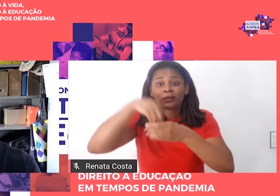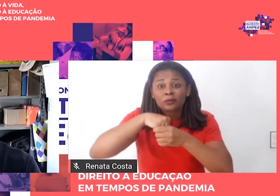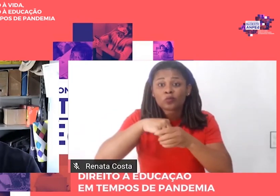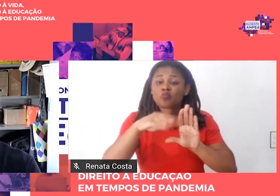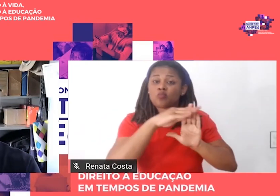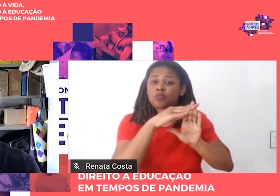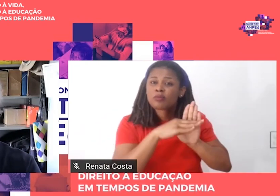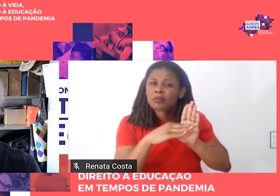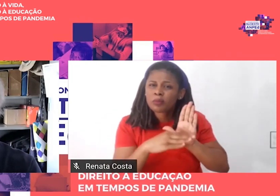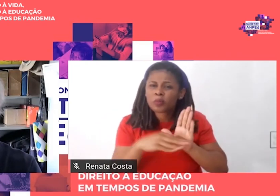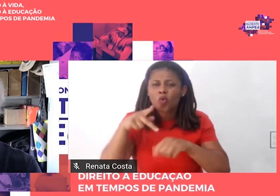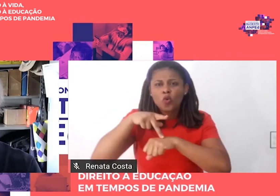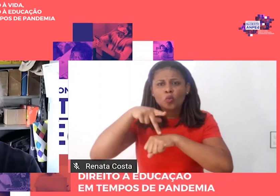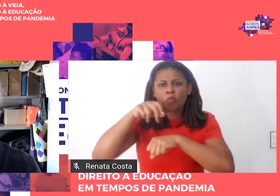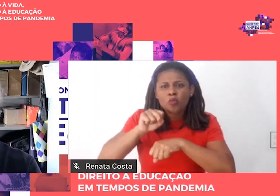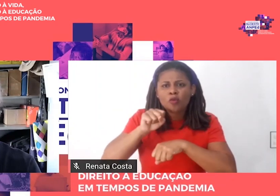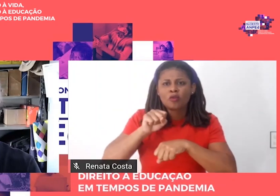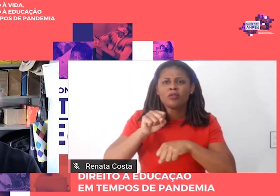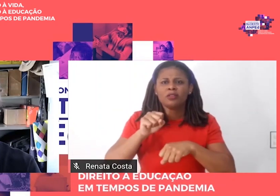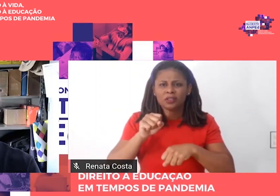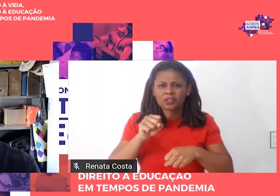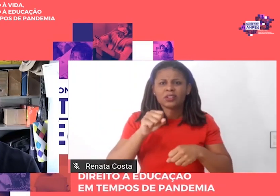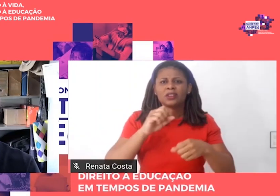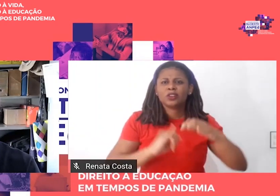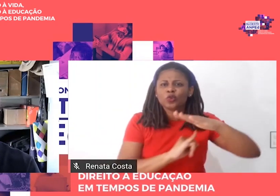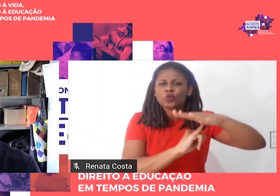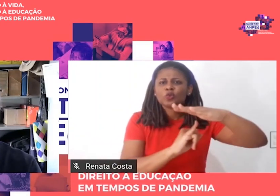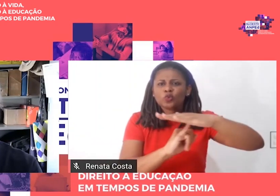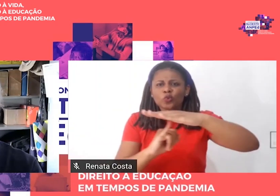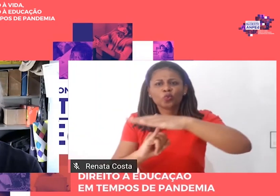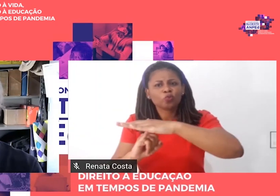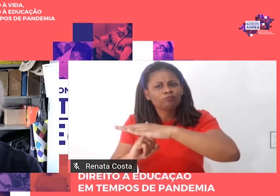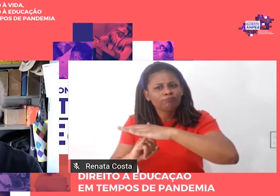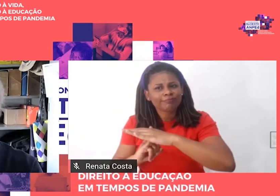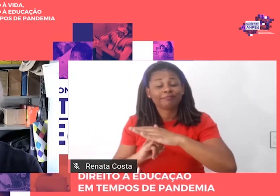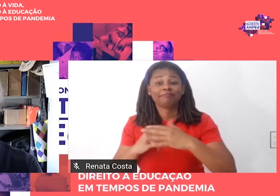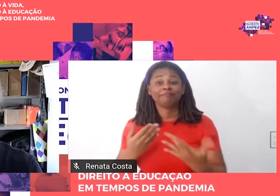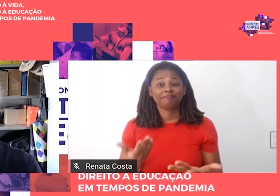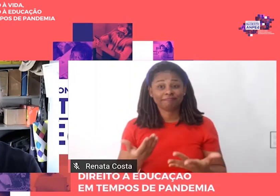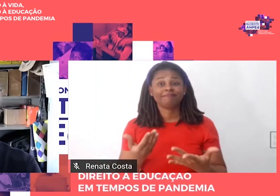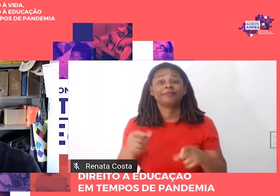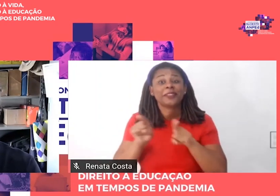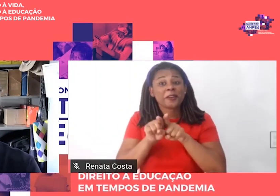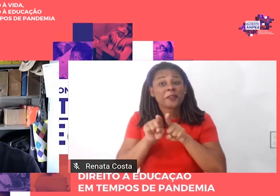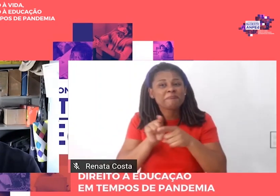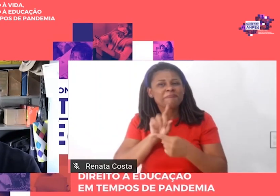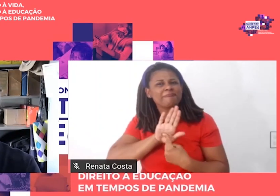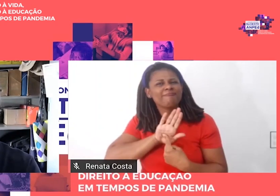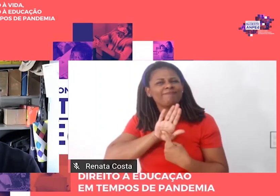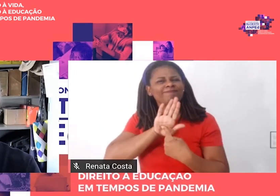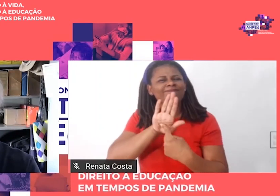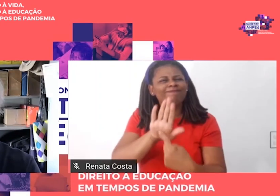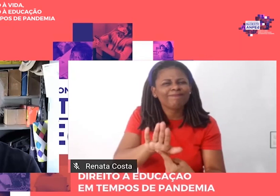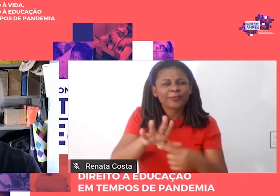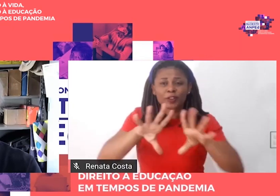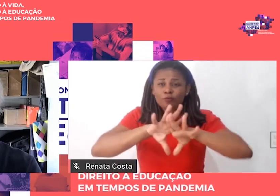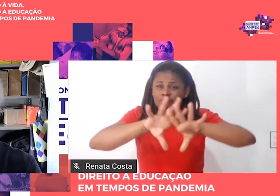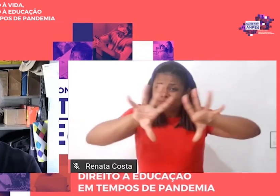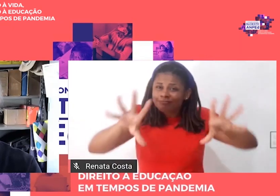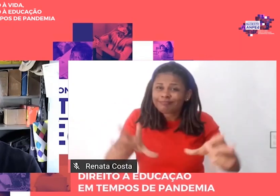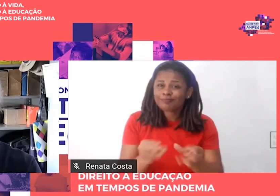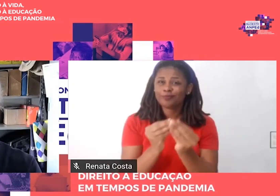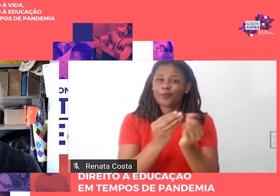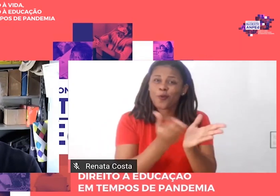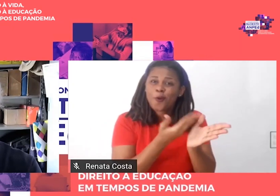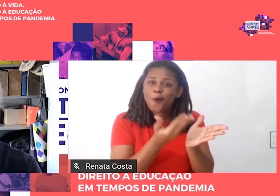E arremato, com o que considero ser a culminância da obra de Saviani, A História das